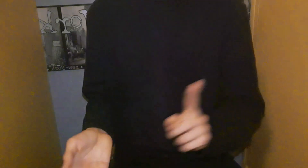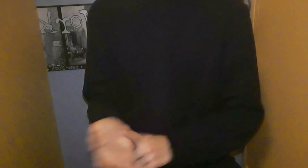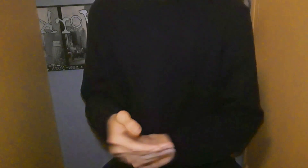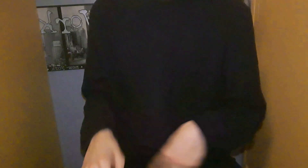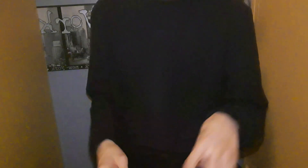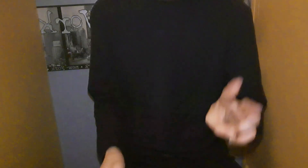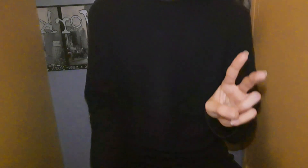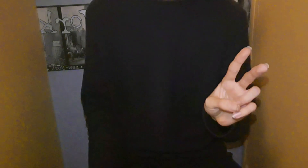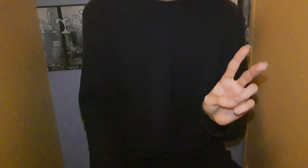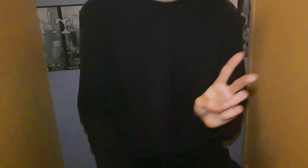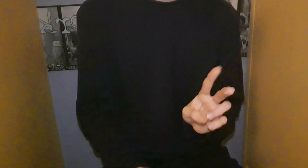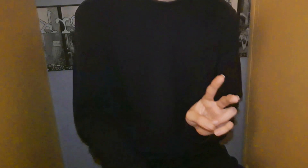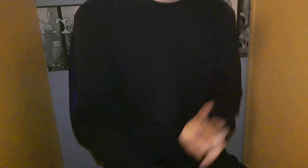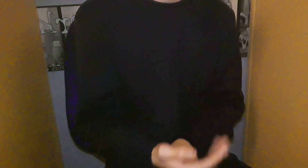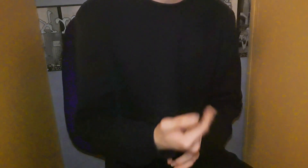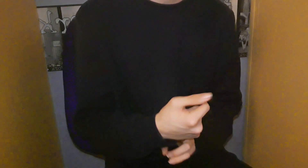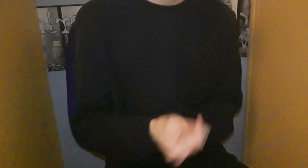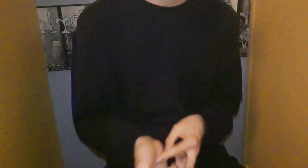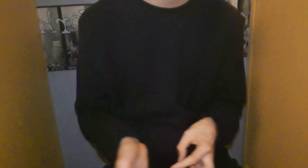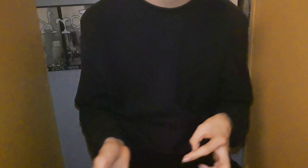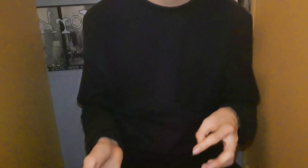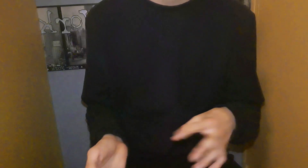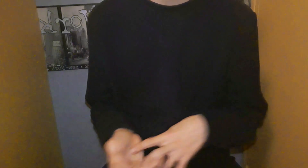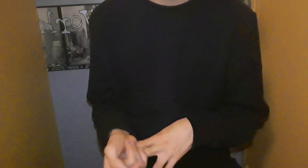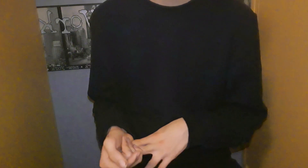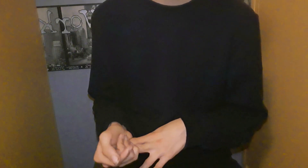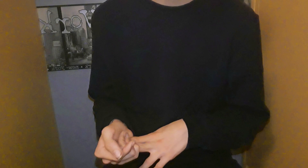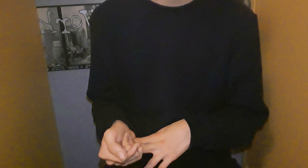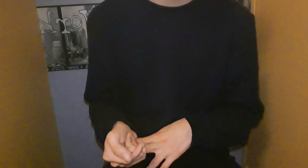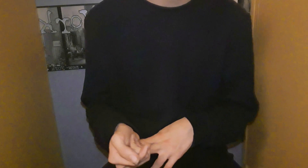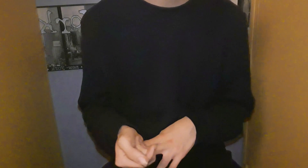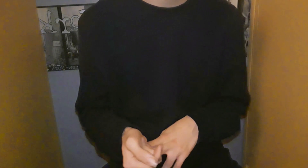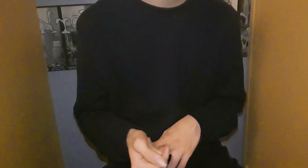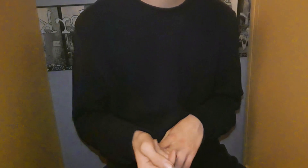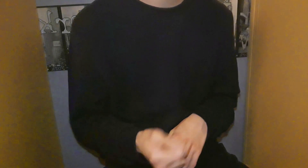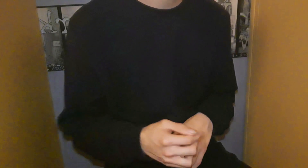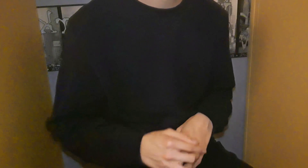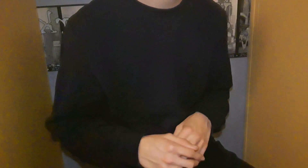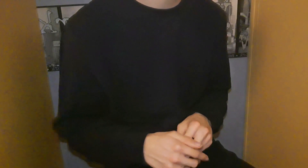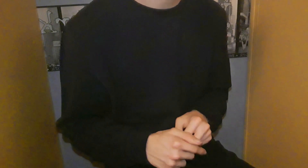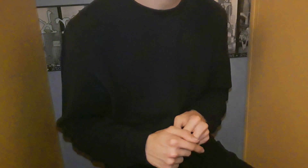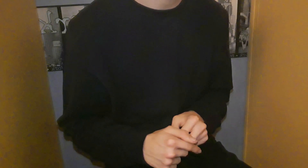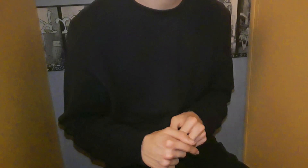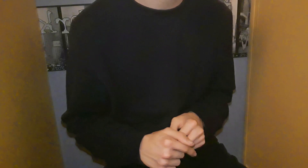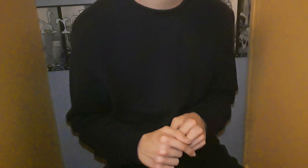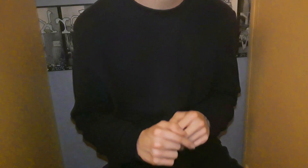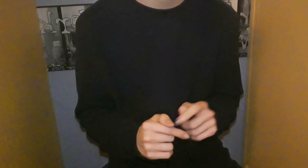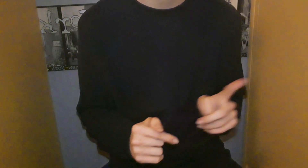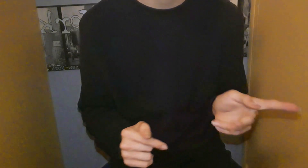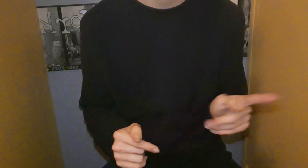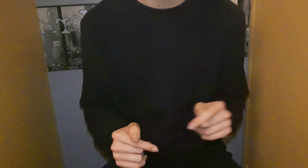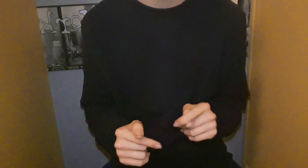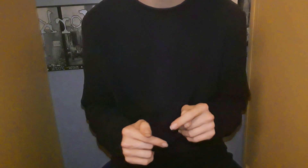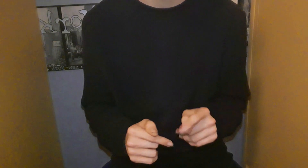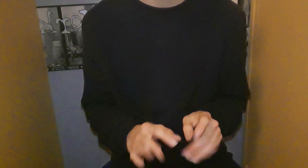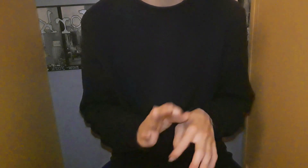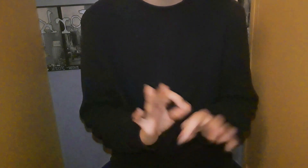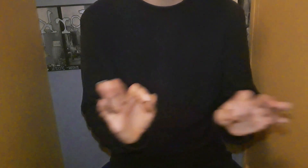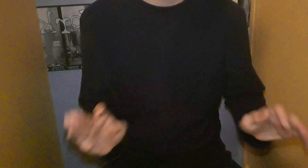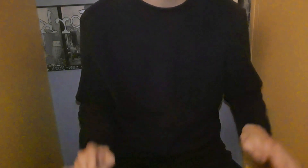'Energy Music Awards L'Eurovision L'Eurovision J'ai rarement regardé Là j'ai regardé L'Eurovision Junior Dernièrement J'ai vraiment tué Pour